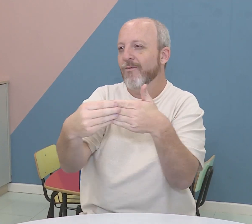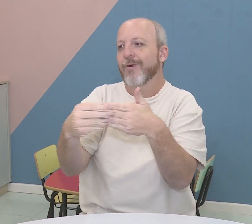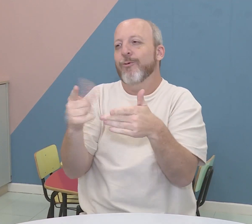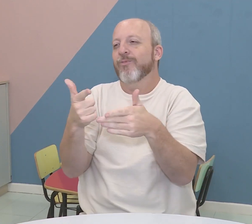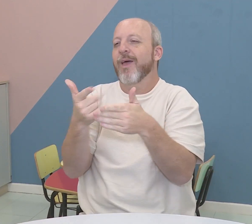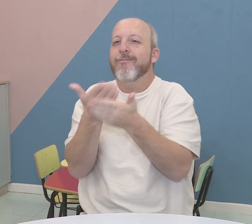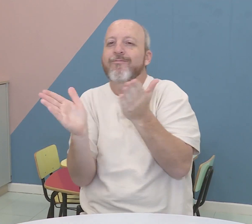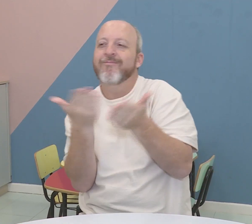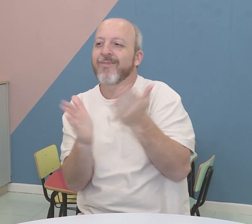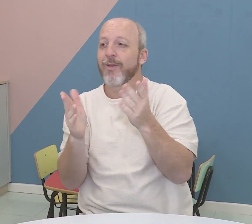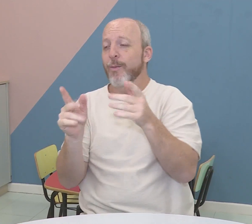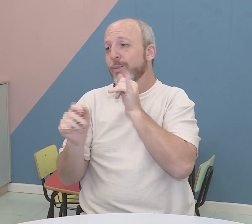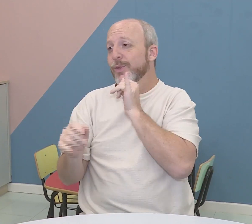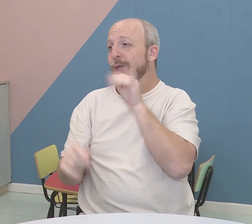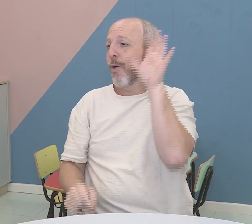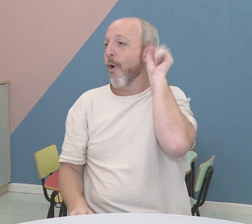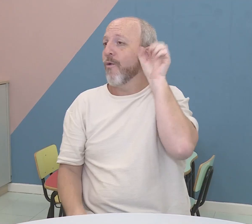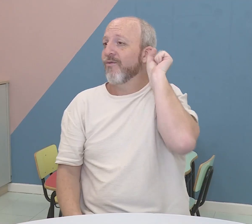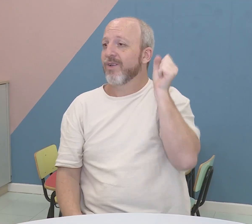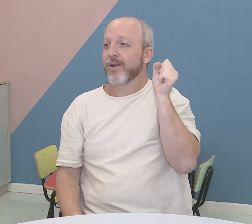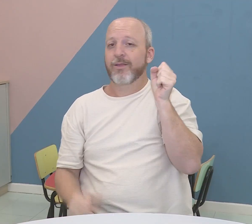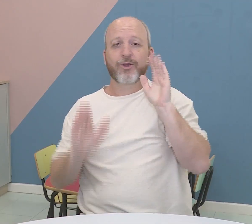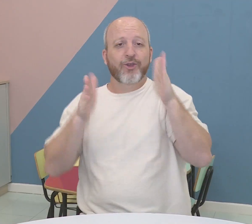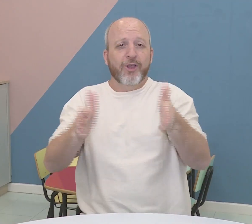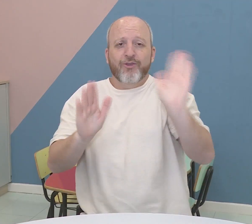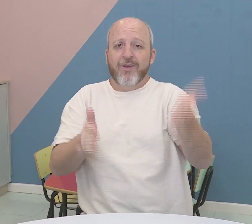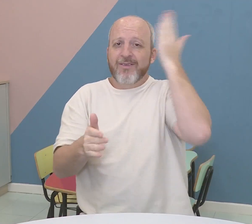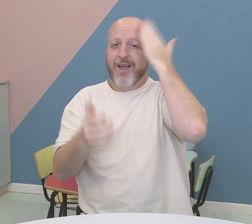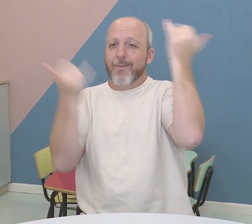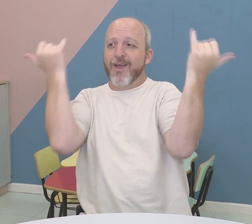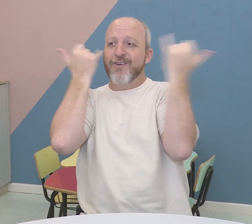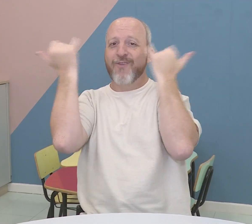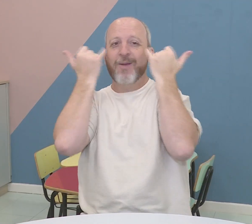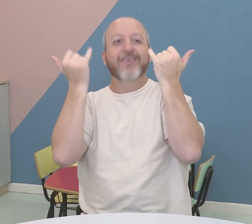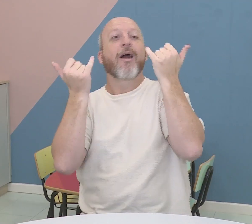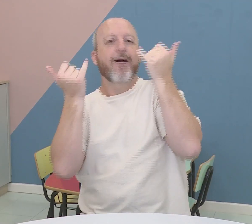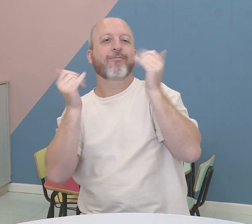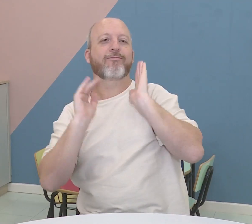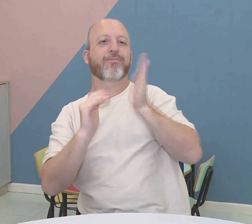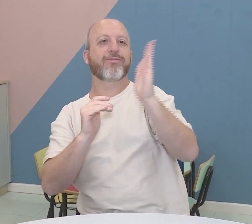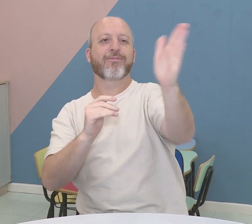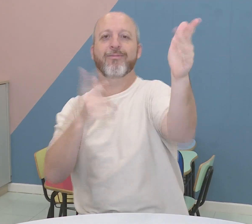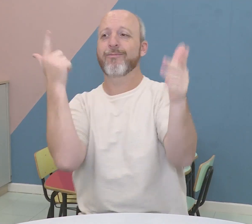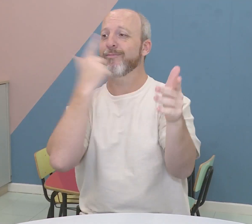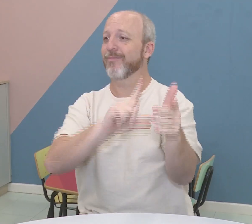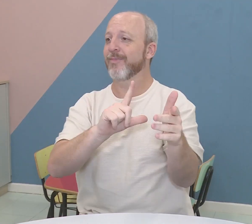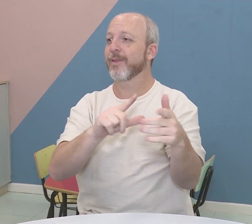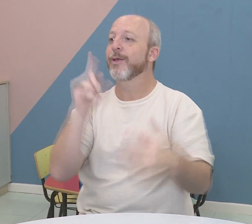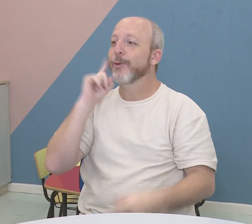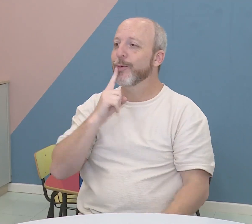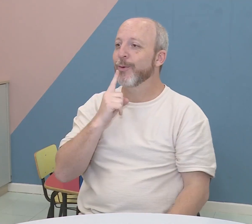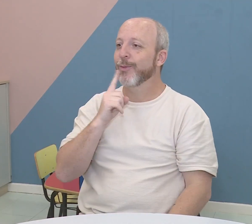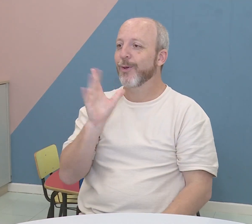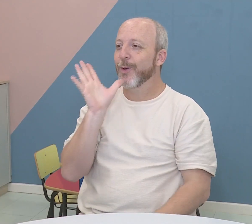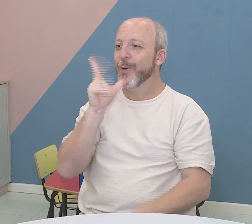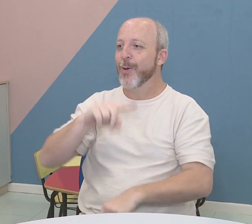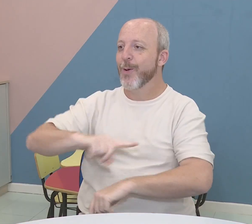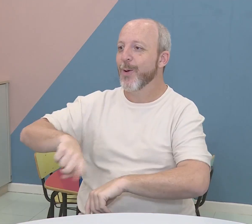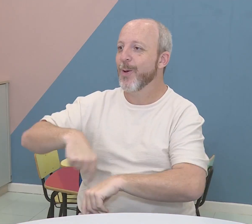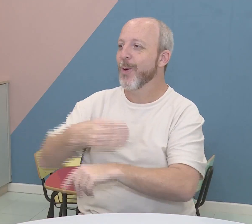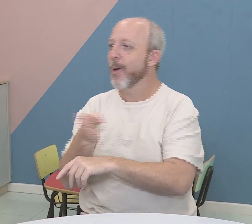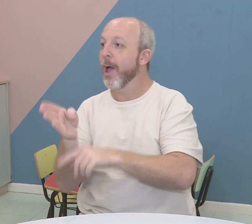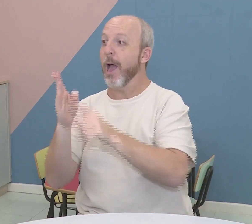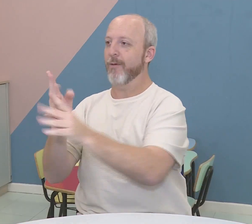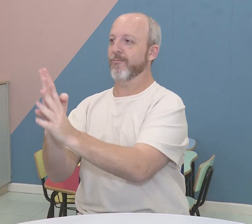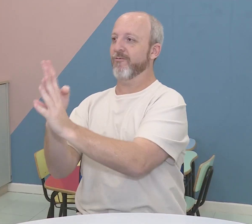comunicação, levaria ele até a sessão, né? Porque o ouvinte direto já sabe as informações e já vai, né? Mas o surdo,